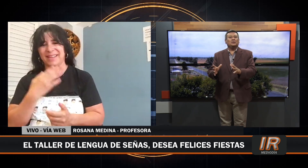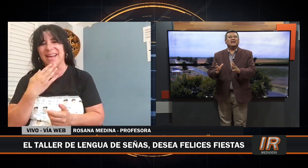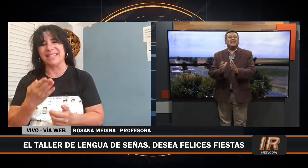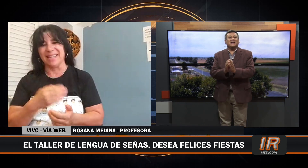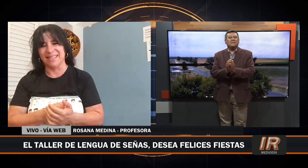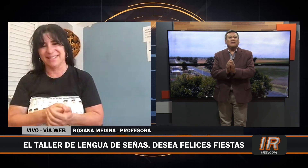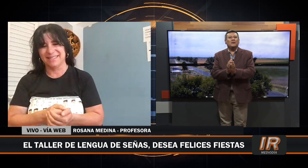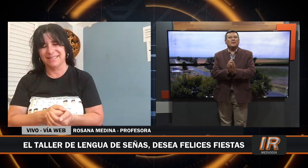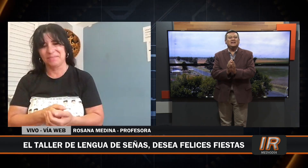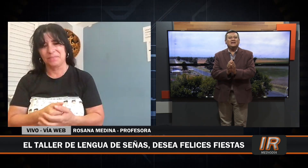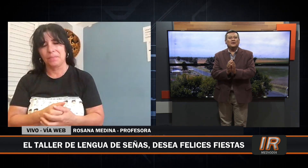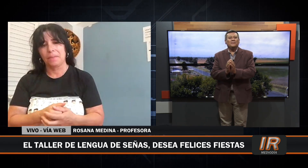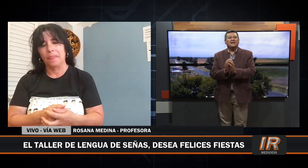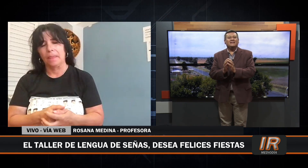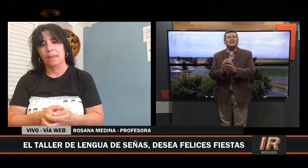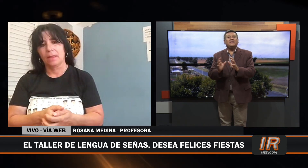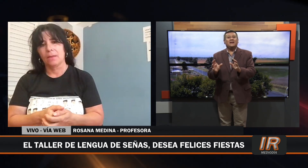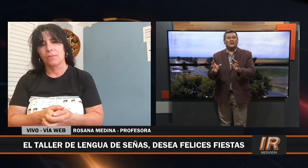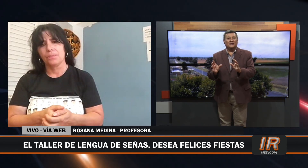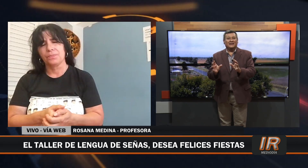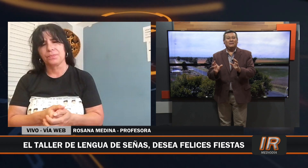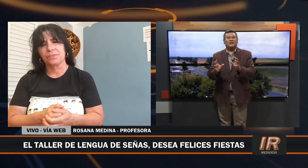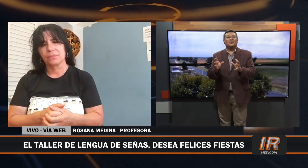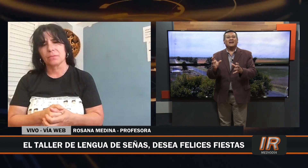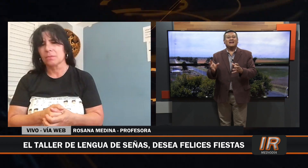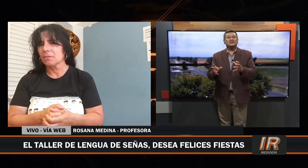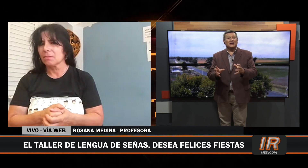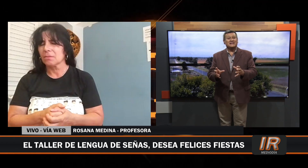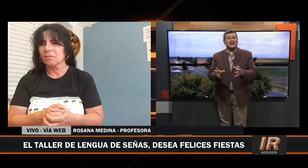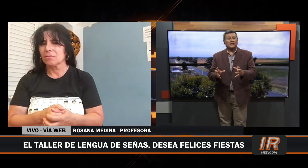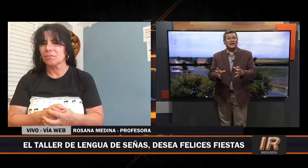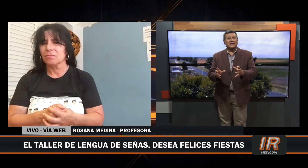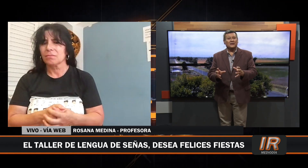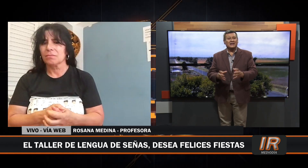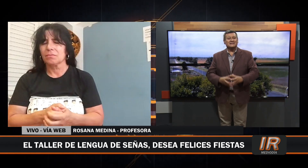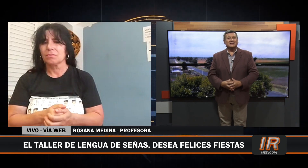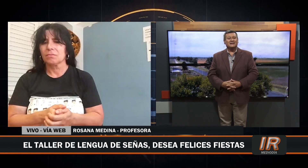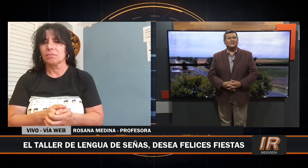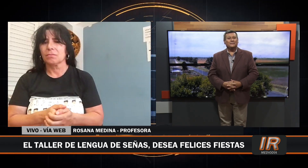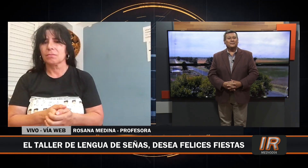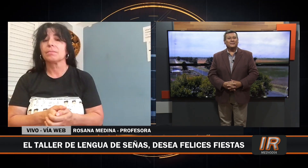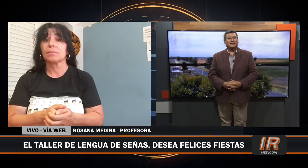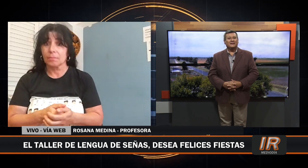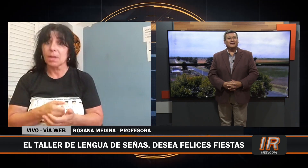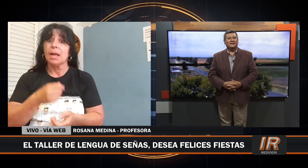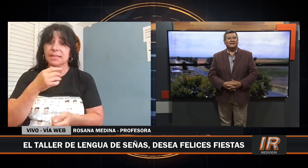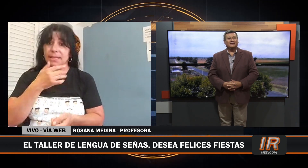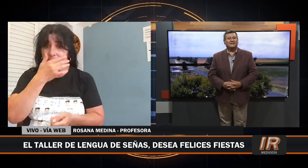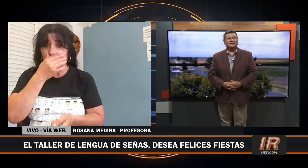gustaría que me hables un poquitito del video, el video que han hecho con las chicas de Roldán, creo que es. Sí, sí,